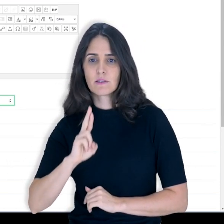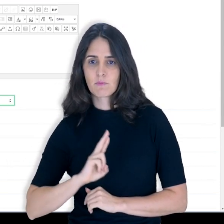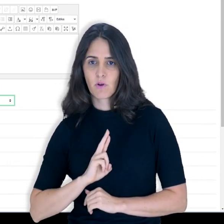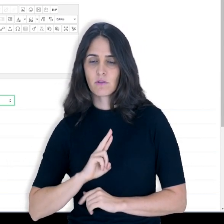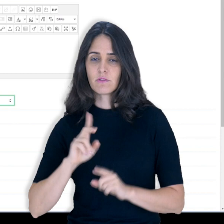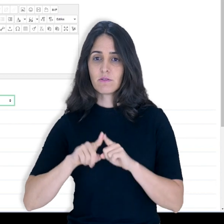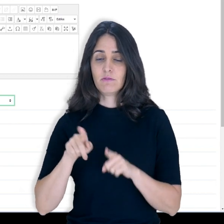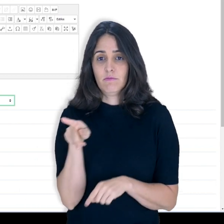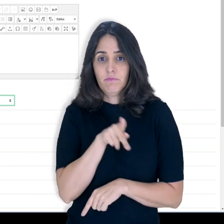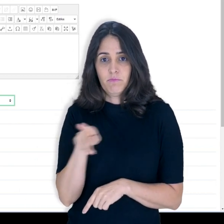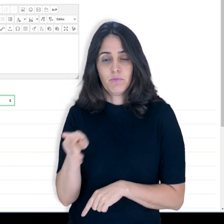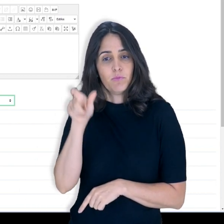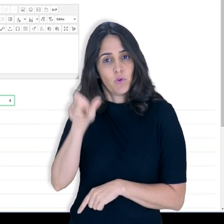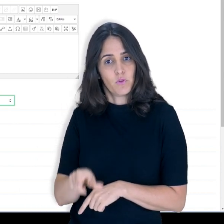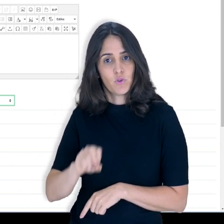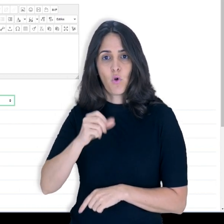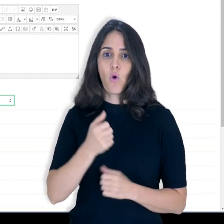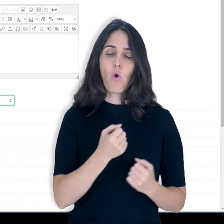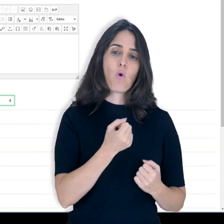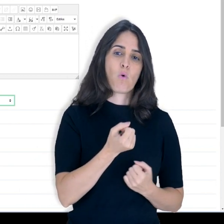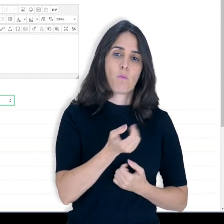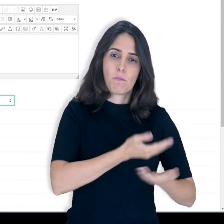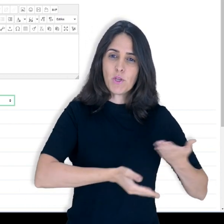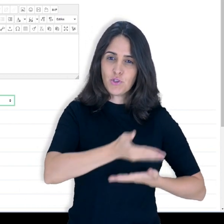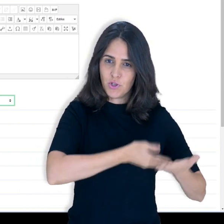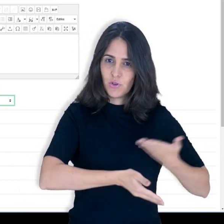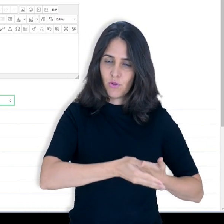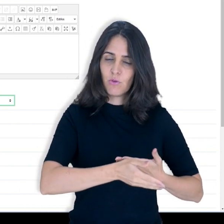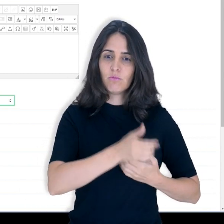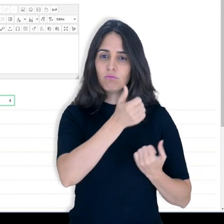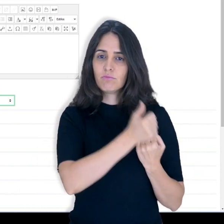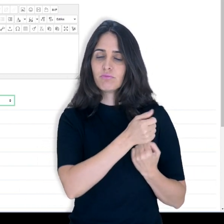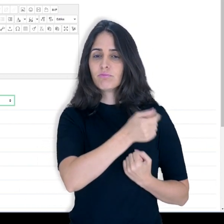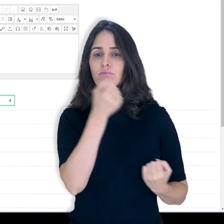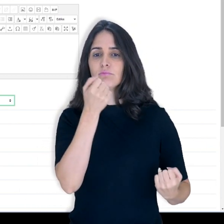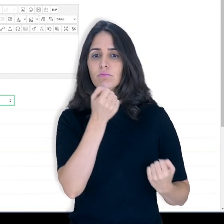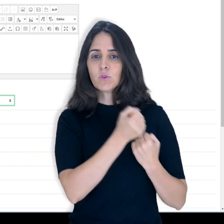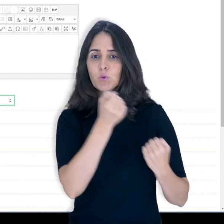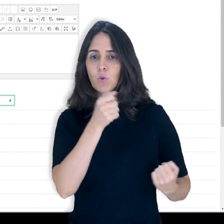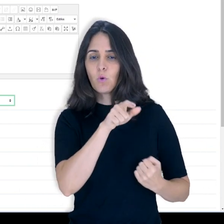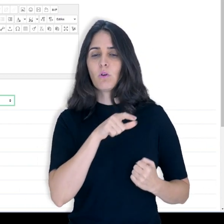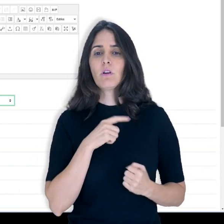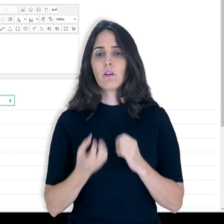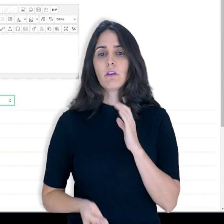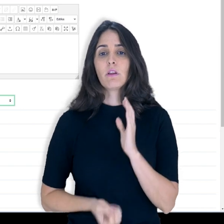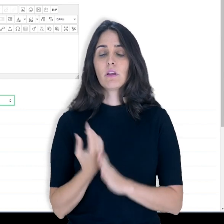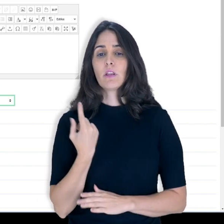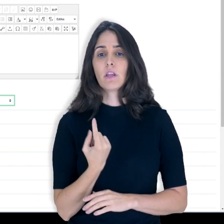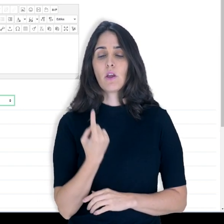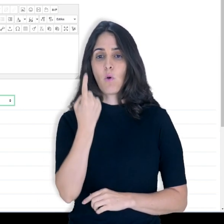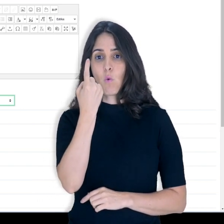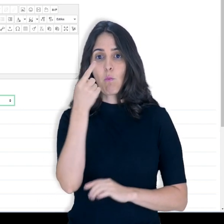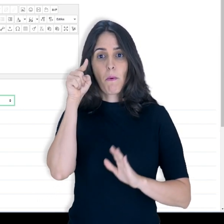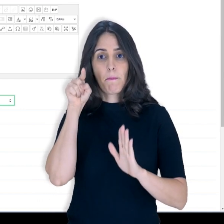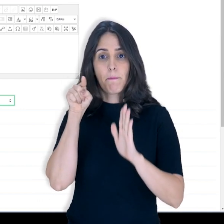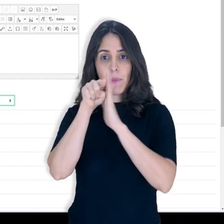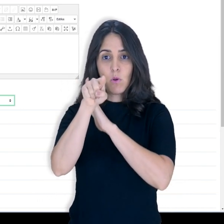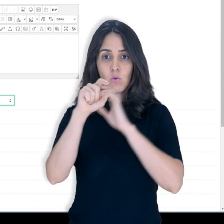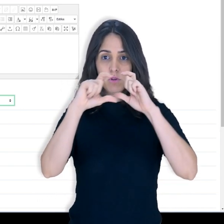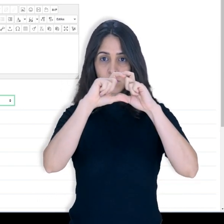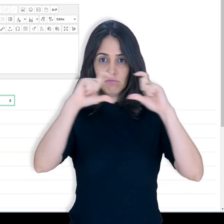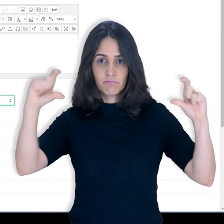fórum no qual o professor ou o mediador precisam criar um tópico com uma